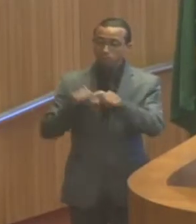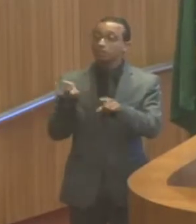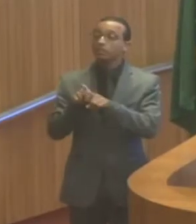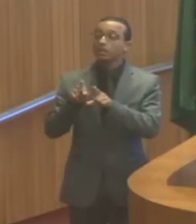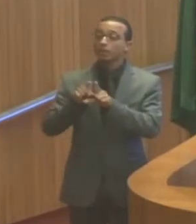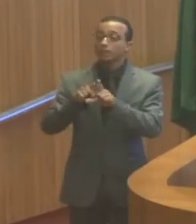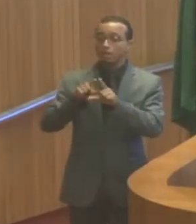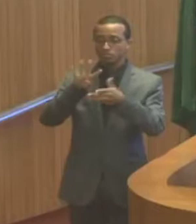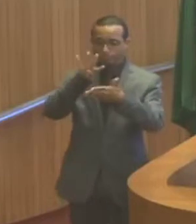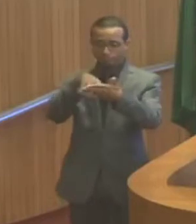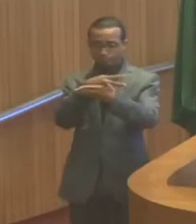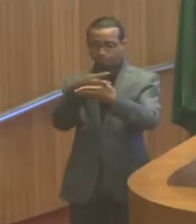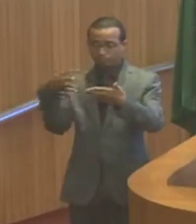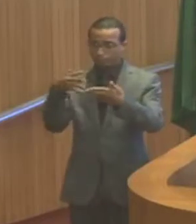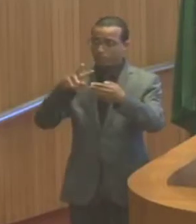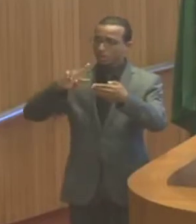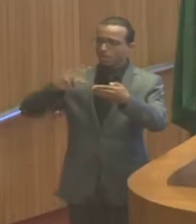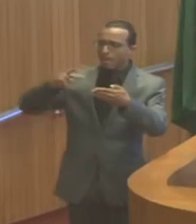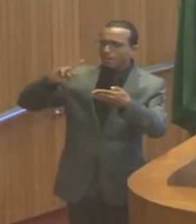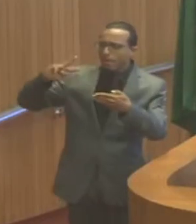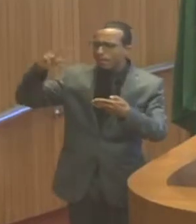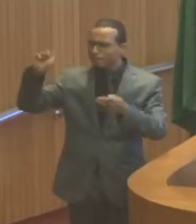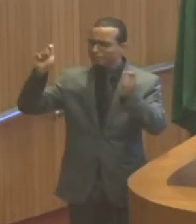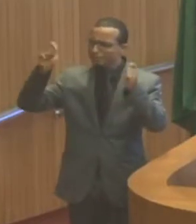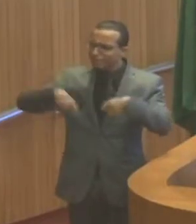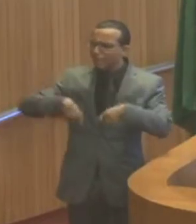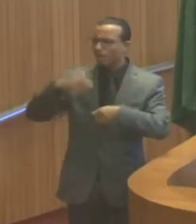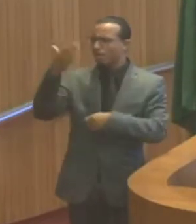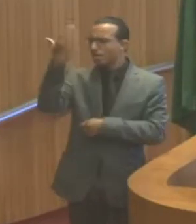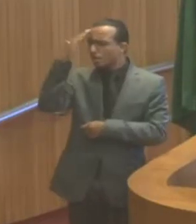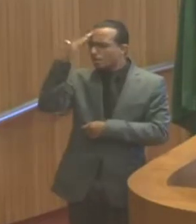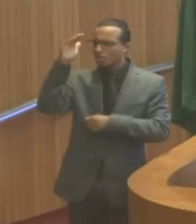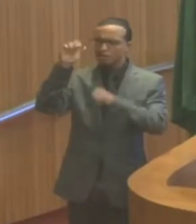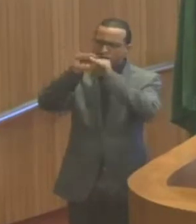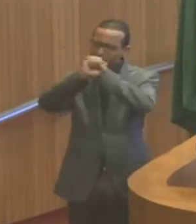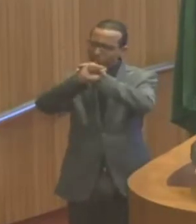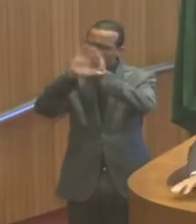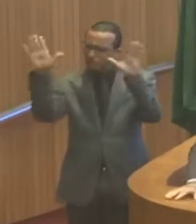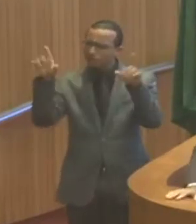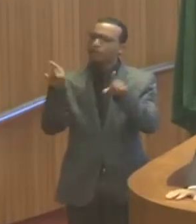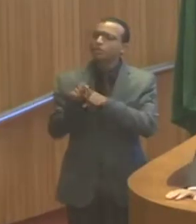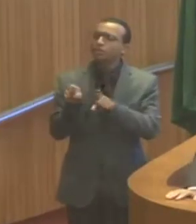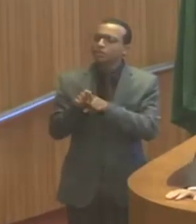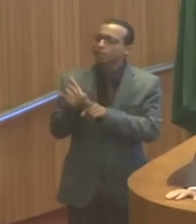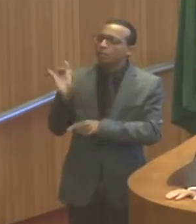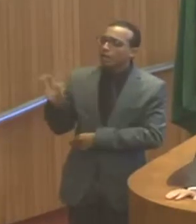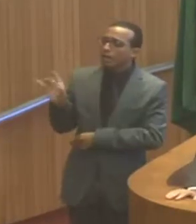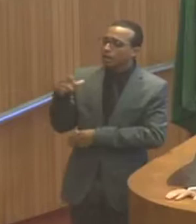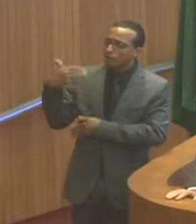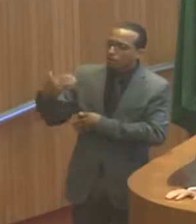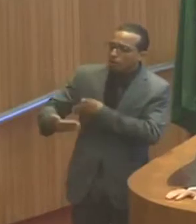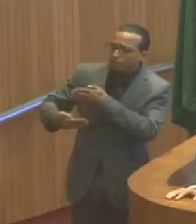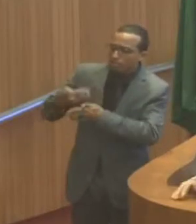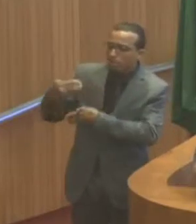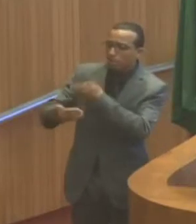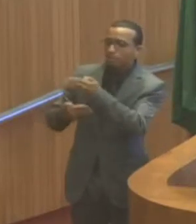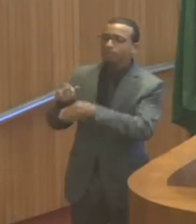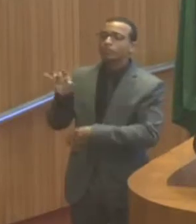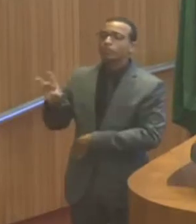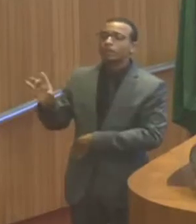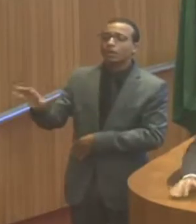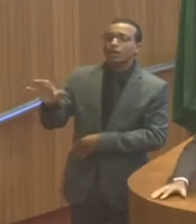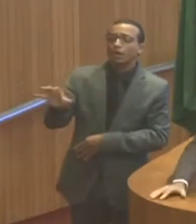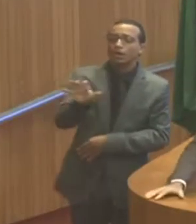claro e que desse condições de vencido o intertício de cada um deles, nas suas respectivas